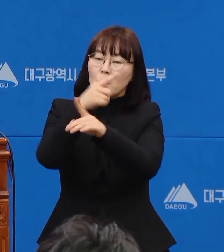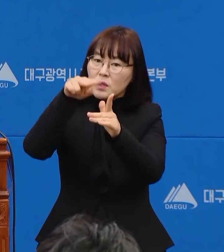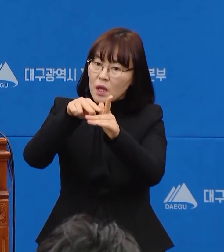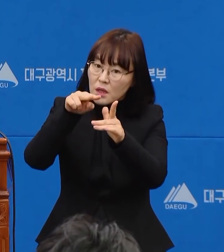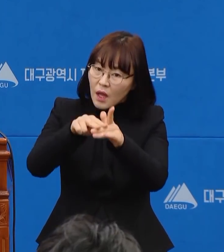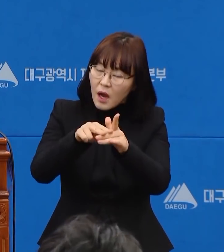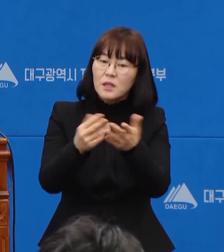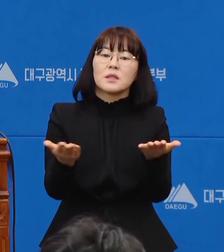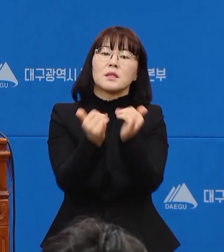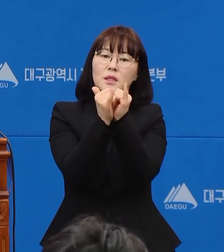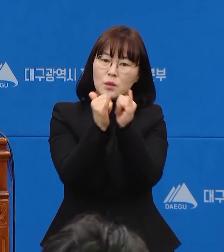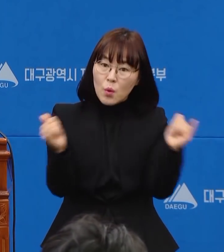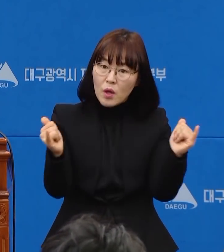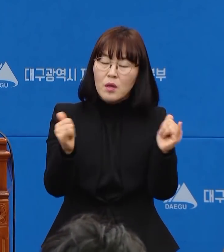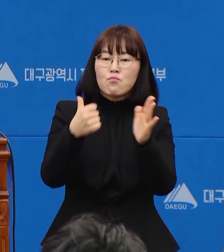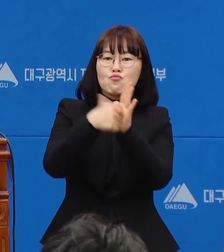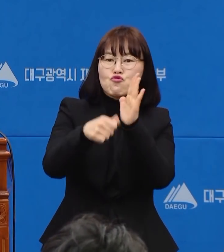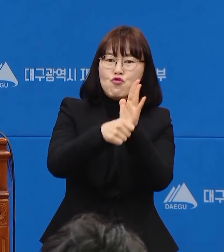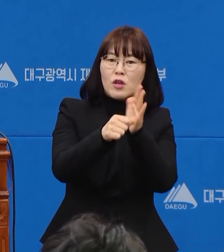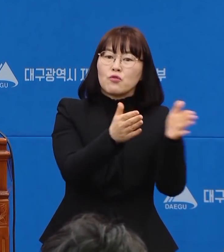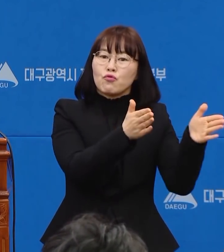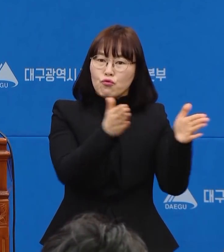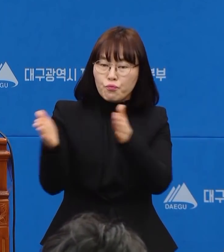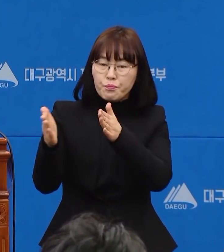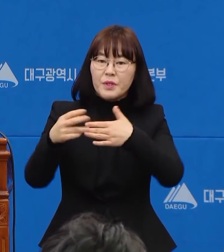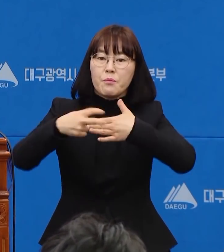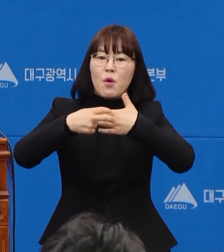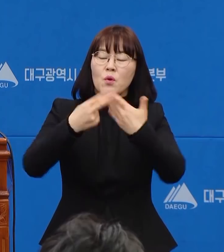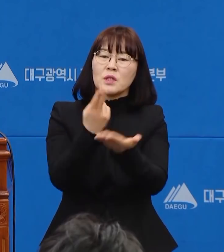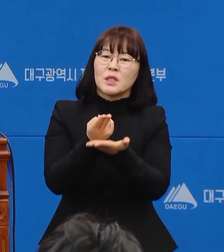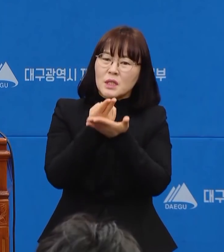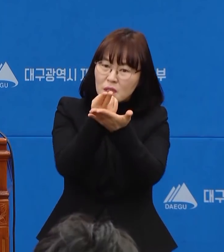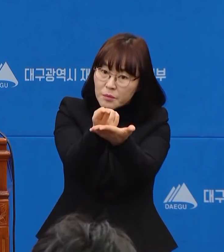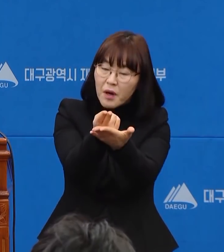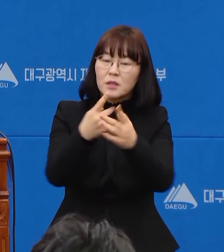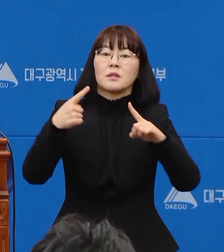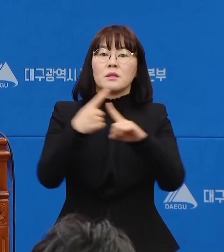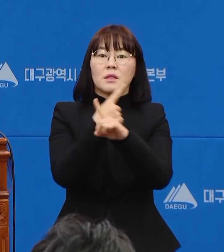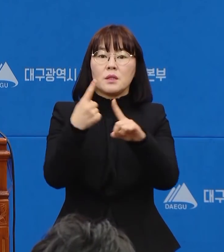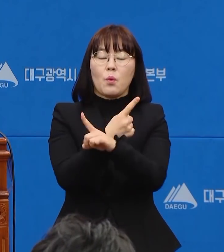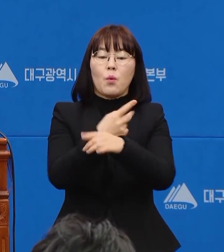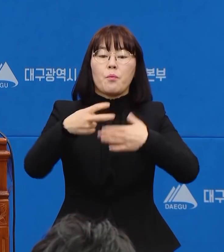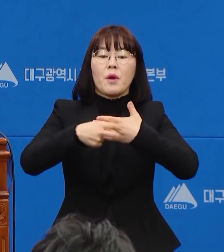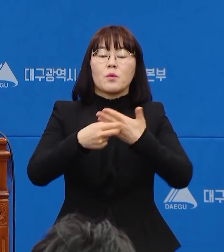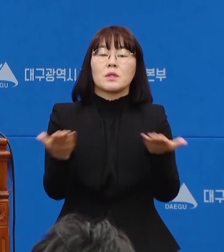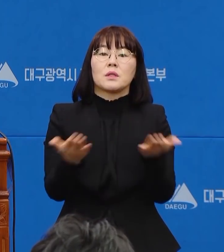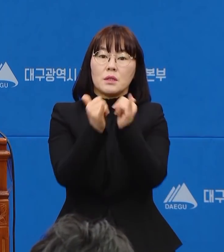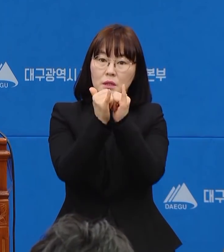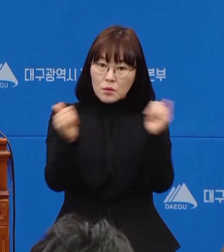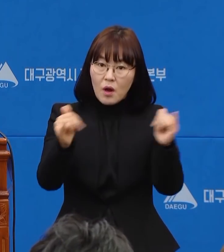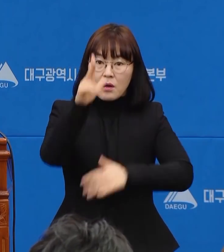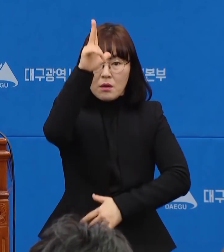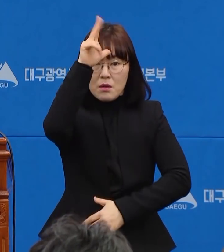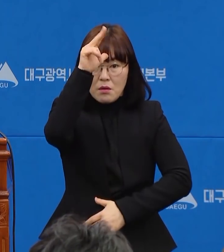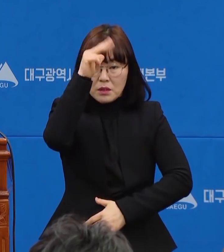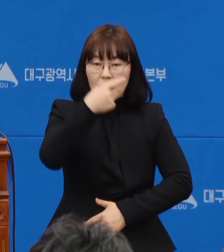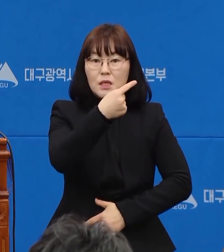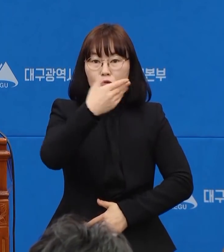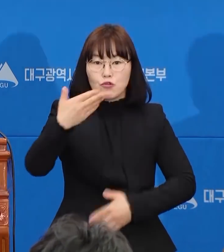장비를 확보하고 또 환자를 이송하고 치료하는데 의료진 경찰과